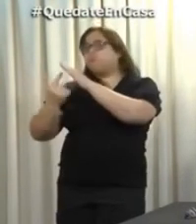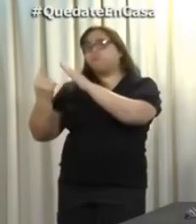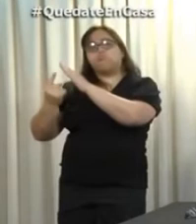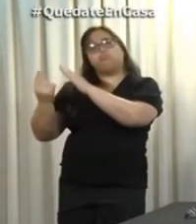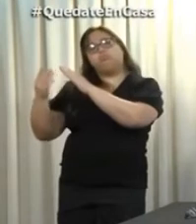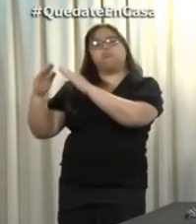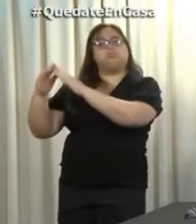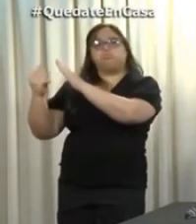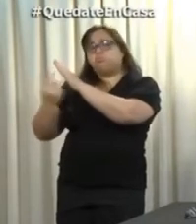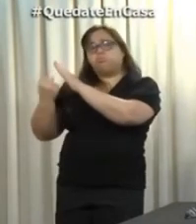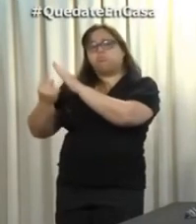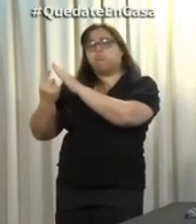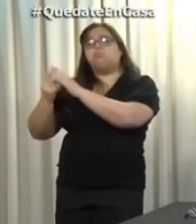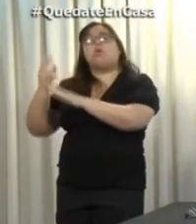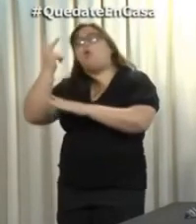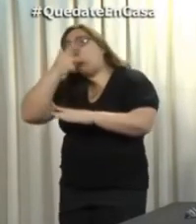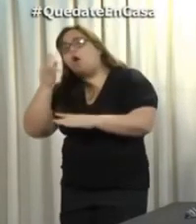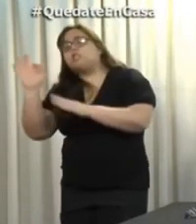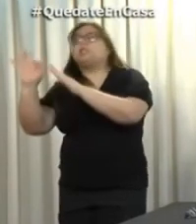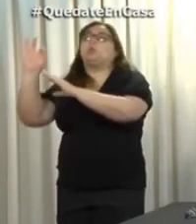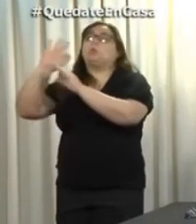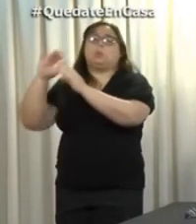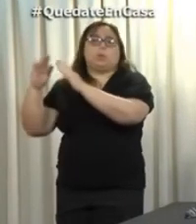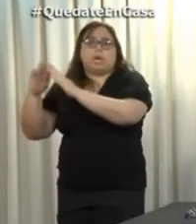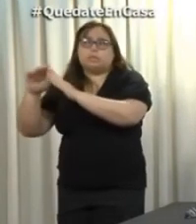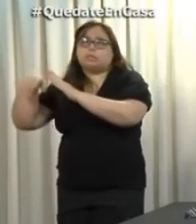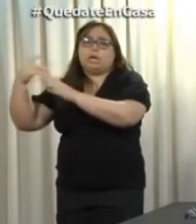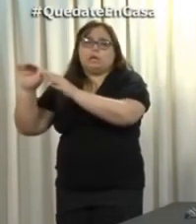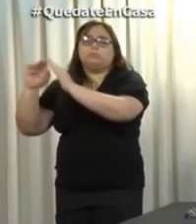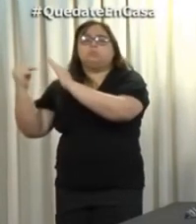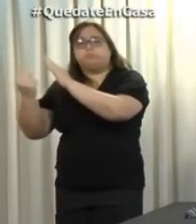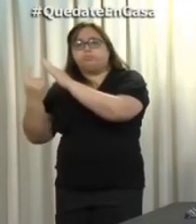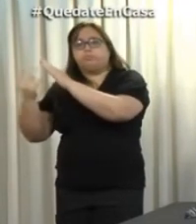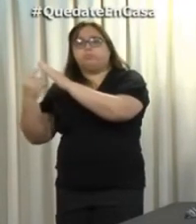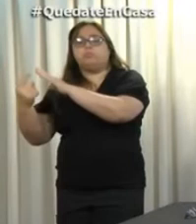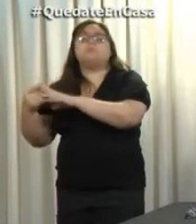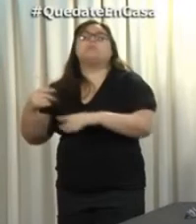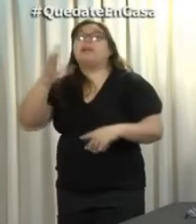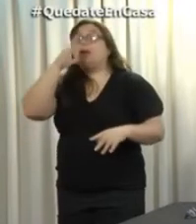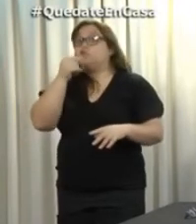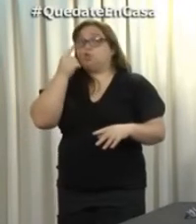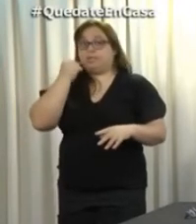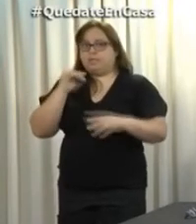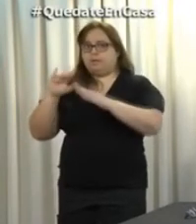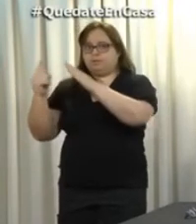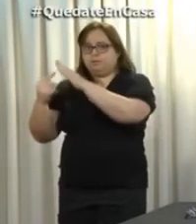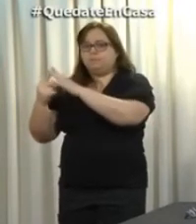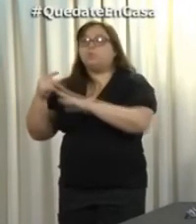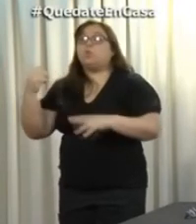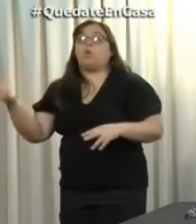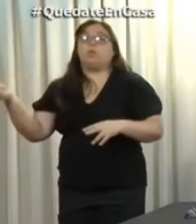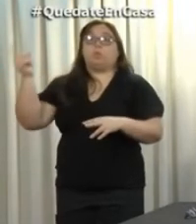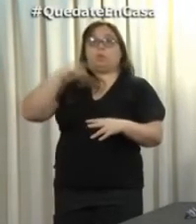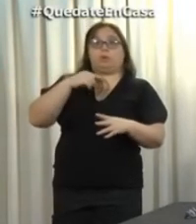aplicó la orden del Ministerio de Nación de que regresan a casa, están